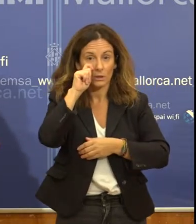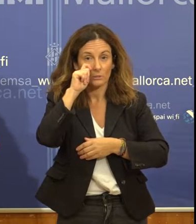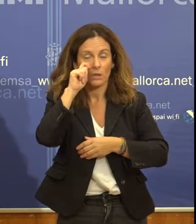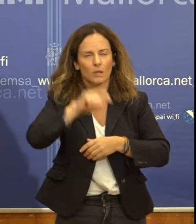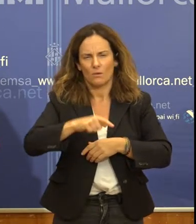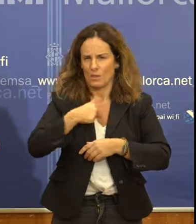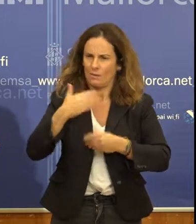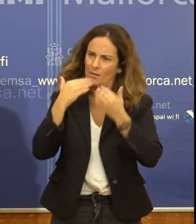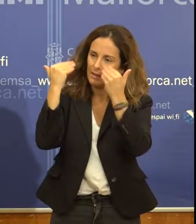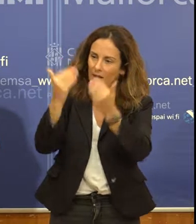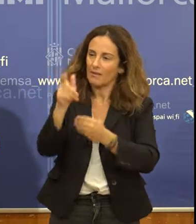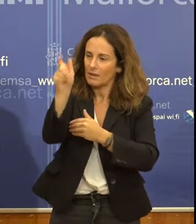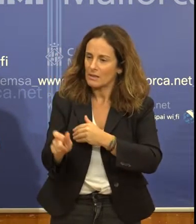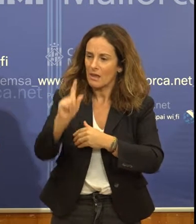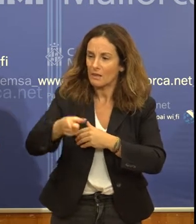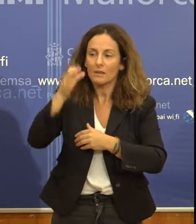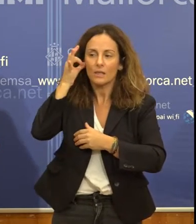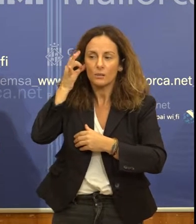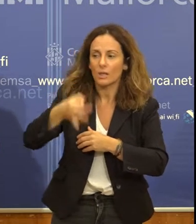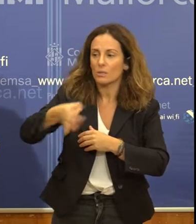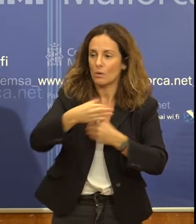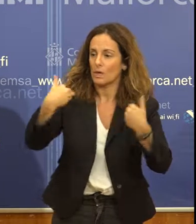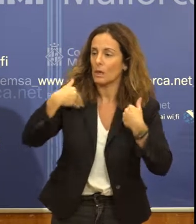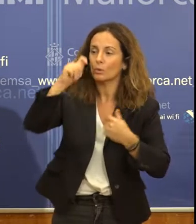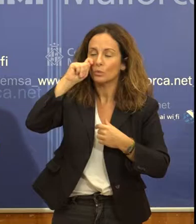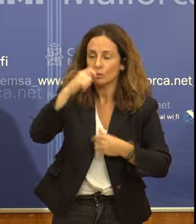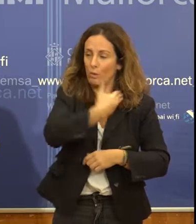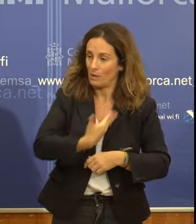agraïment especial, tant a la directora insulada de turisme, patrimoni,